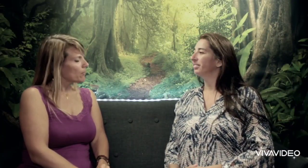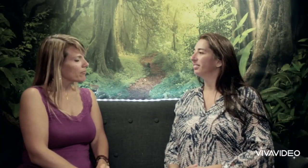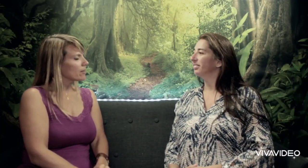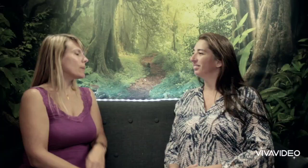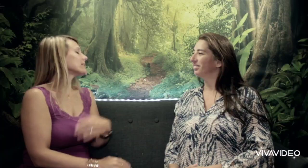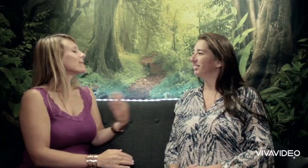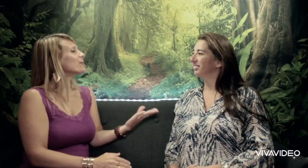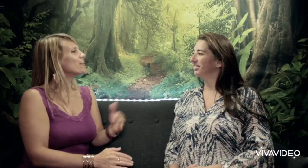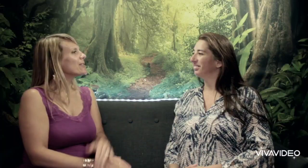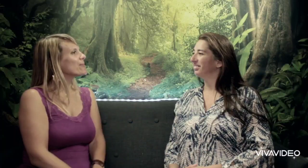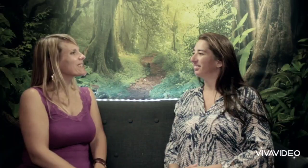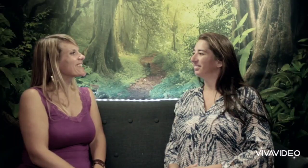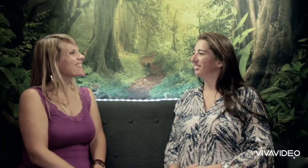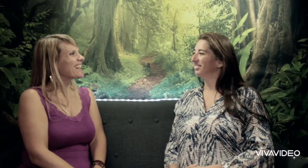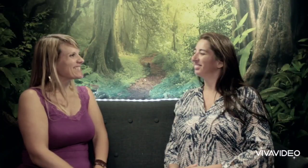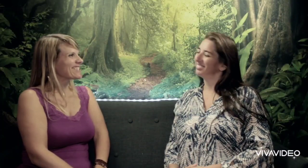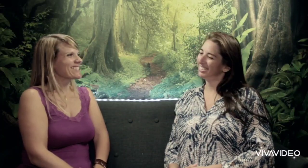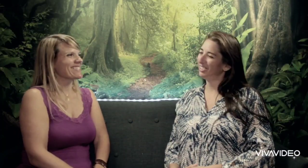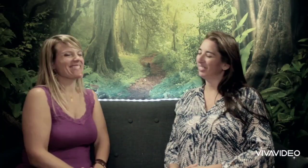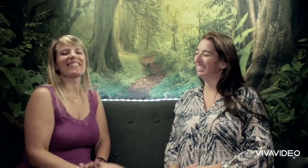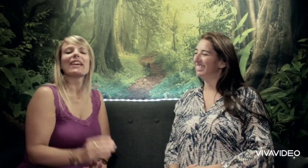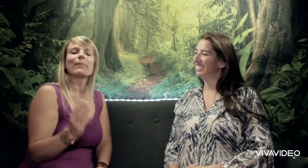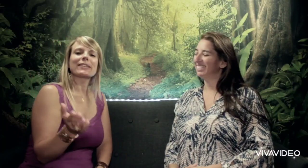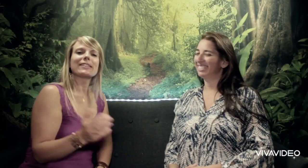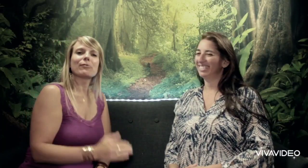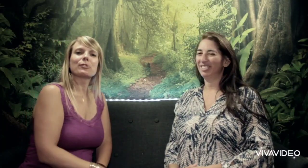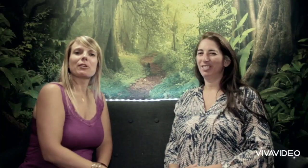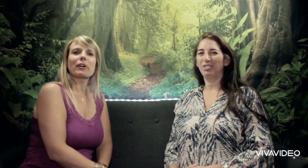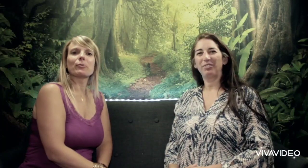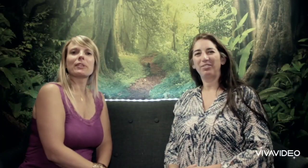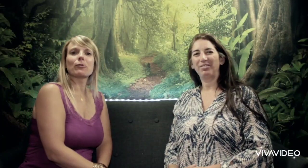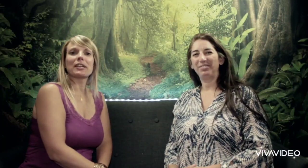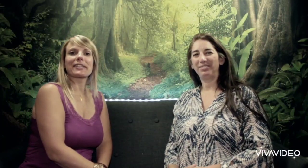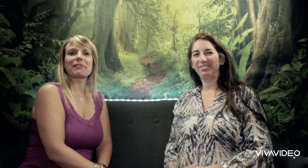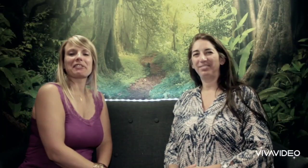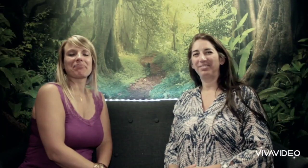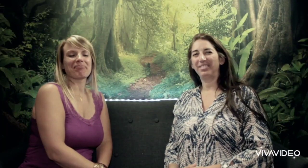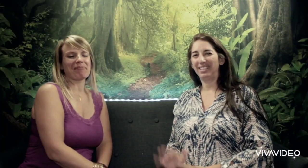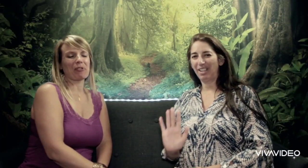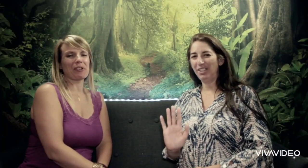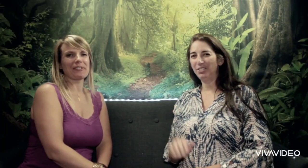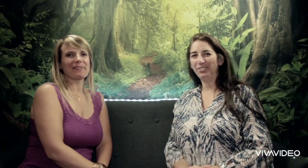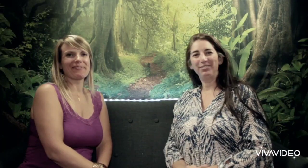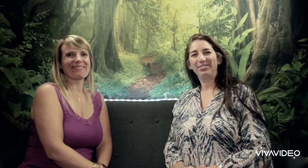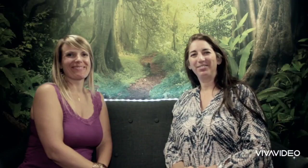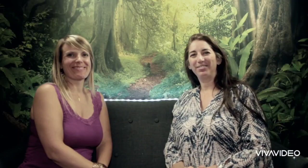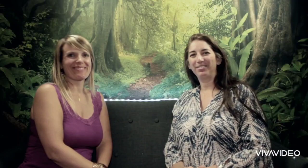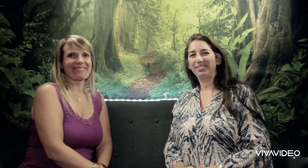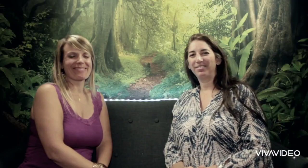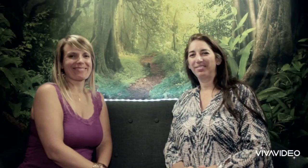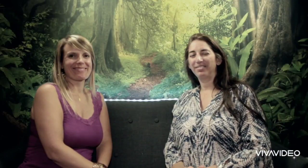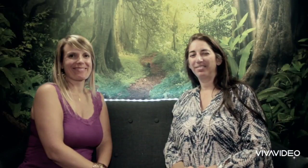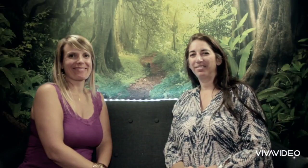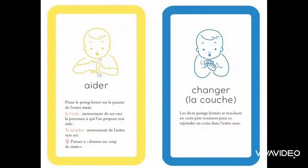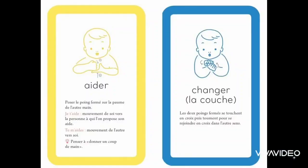Parfait. Merci beaucoup, Emilie, pour cet éclairage. Tout en prie. Merci à vous de nous avoir écoutés. On vous dit à très vite. A bientôt. Sous